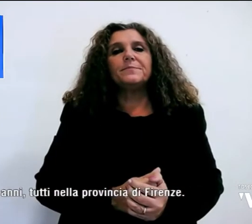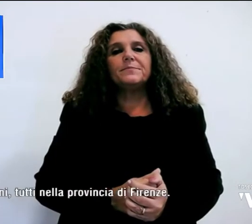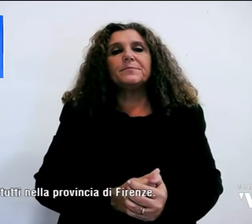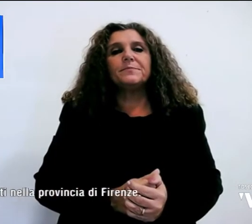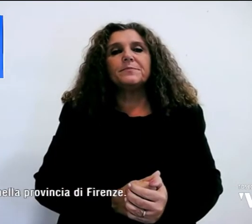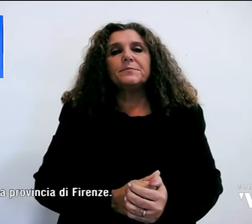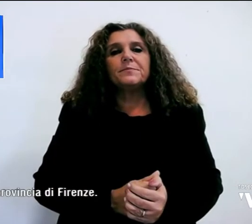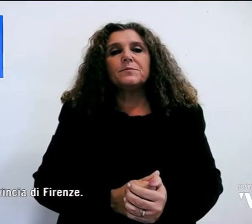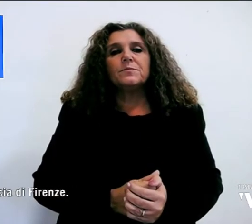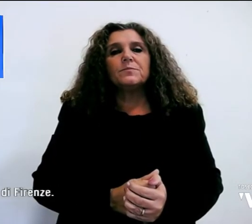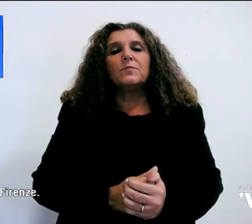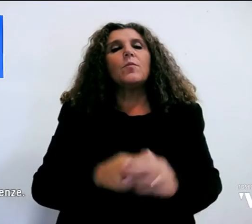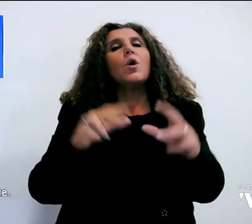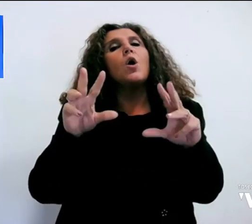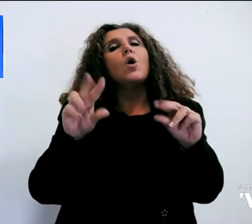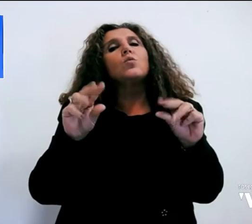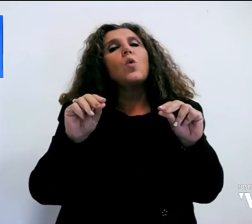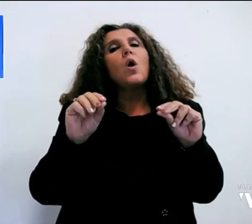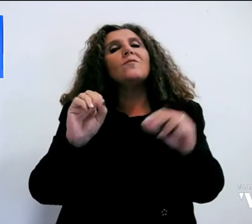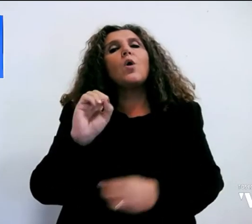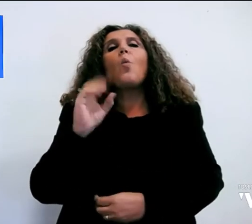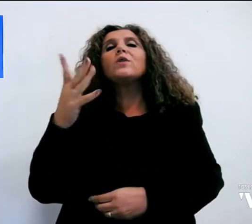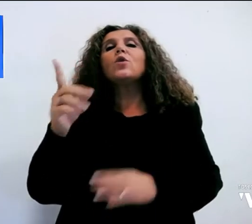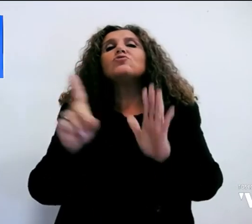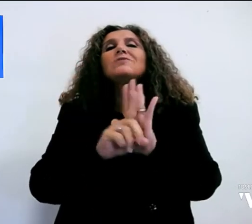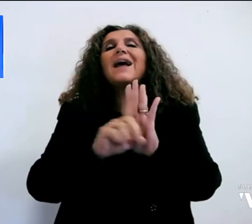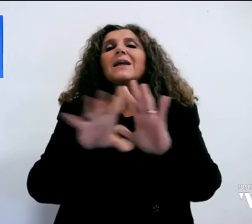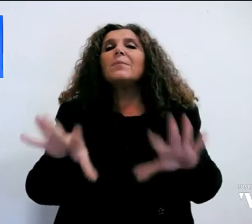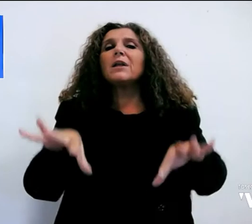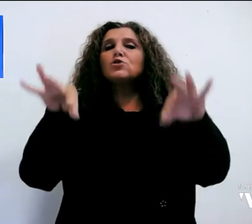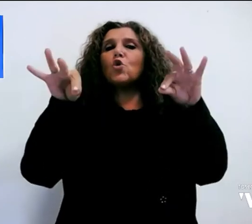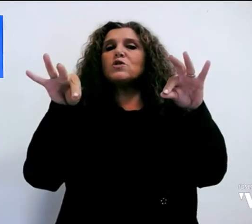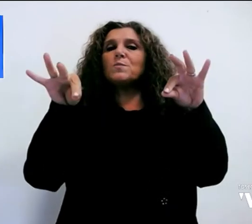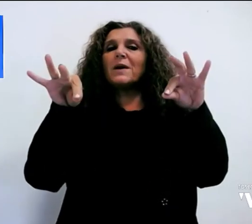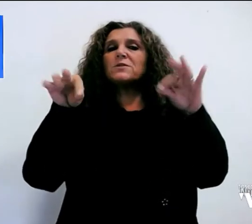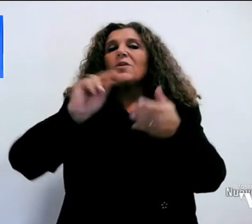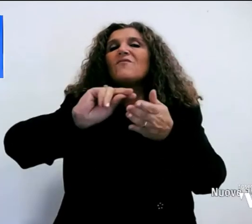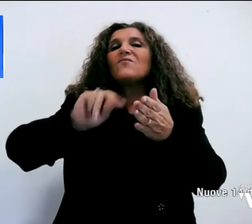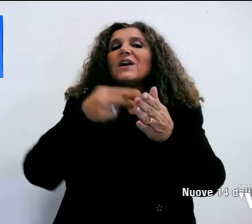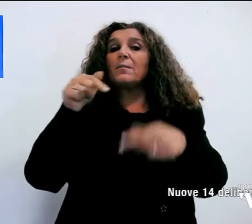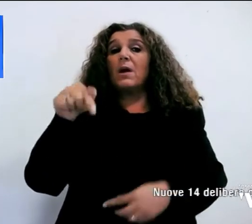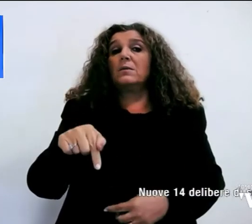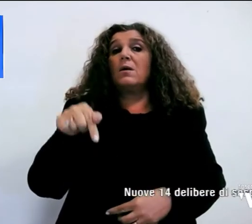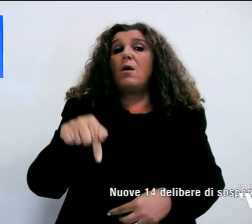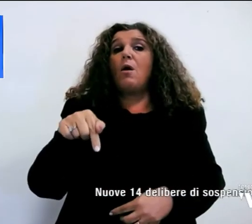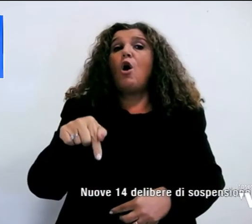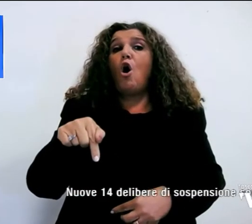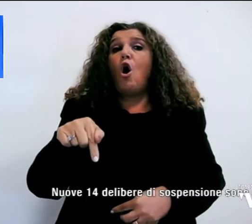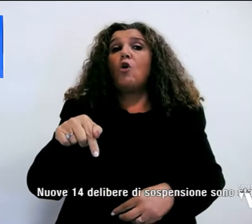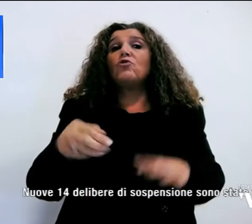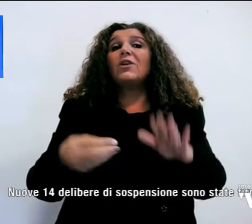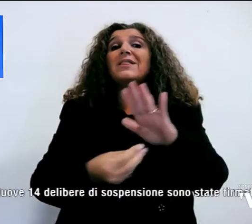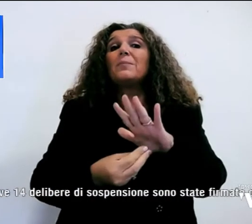9.14 delibere di sospensione sono state firmate oggi a dipendenti dell